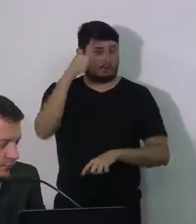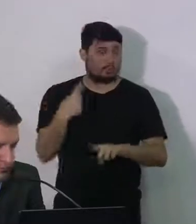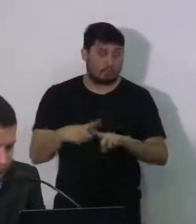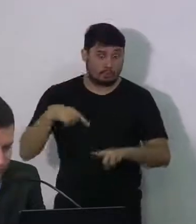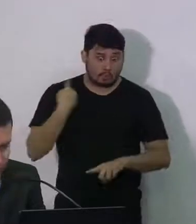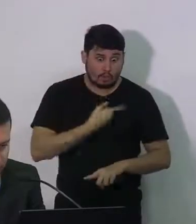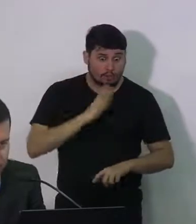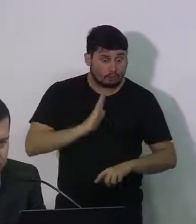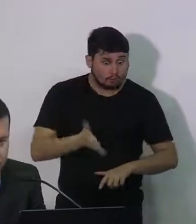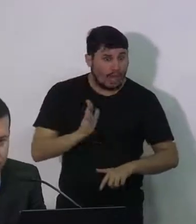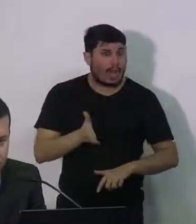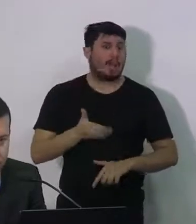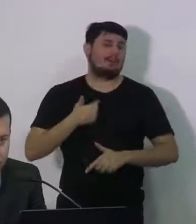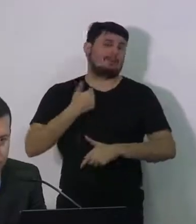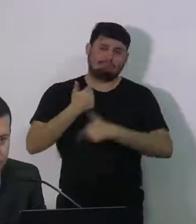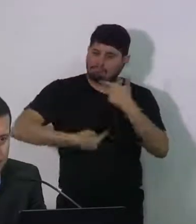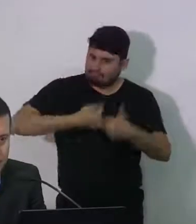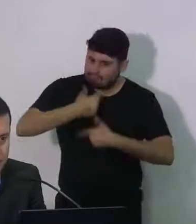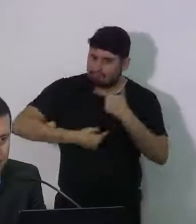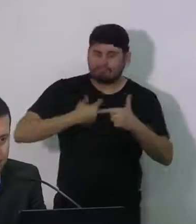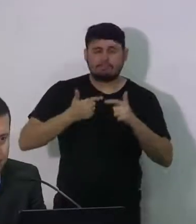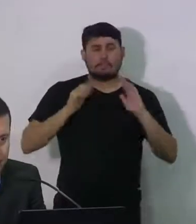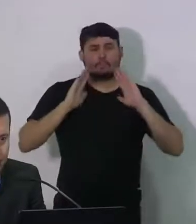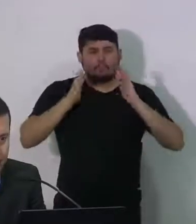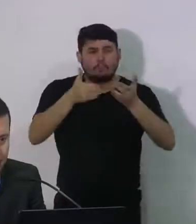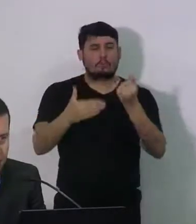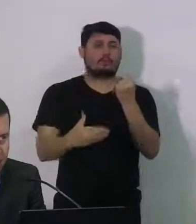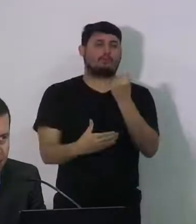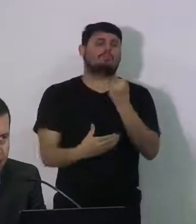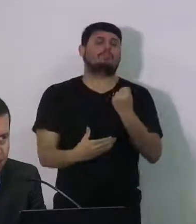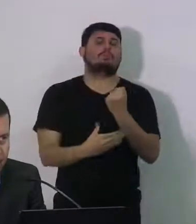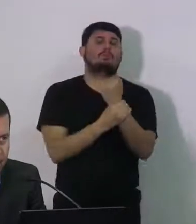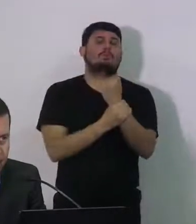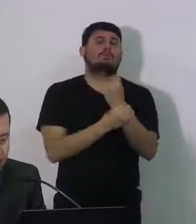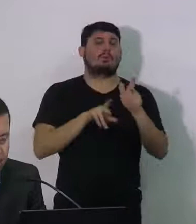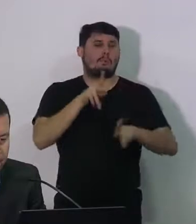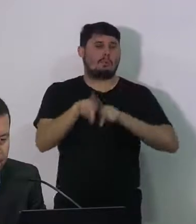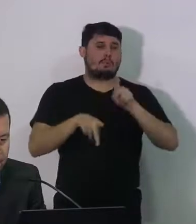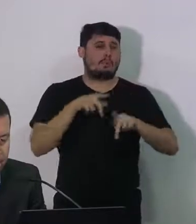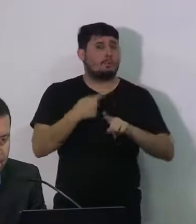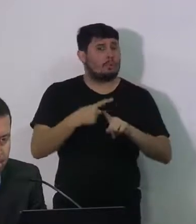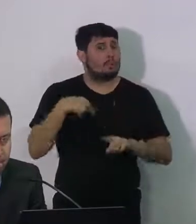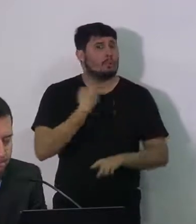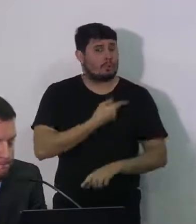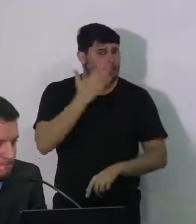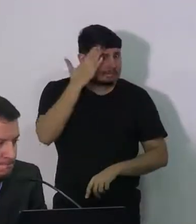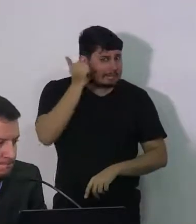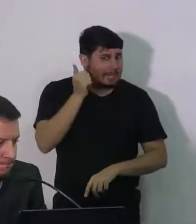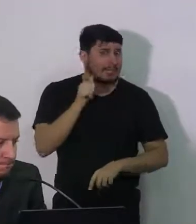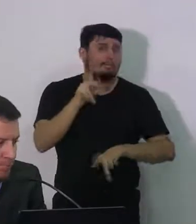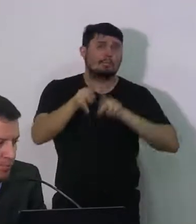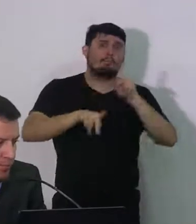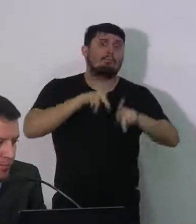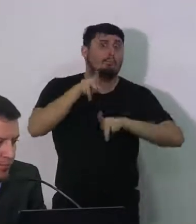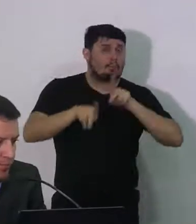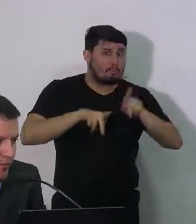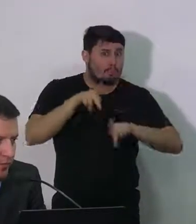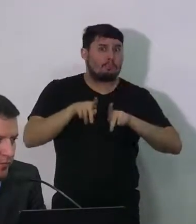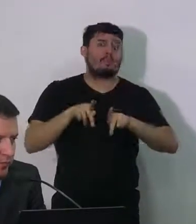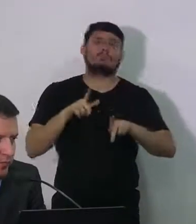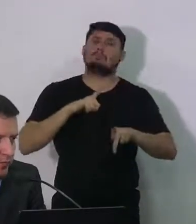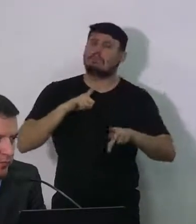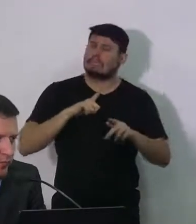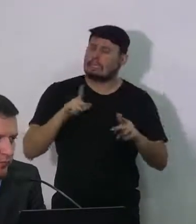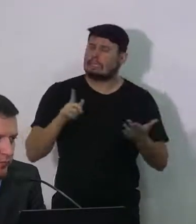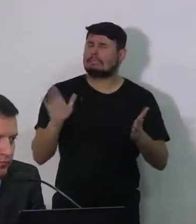para garantir o melhor atendimento para a nossa população sabemos do desafio de empobrecimento do nosso povo com isso estamos fazendo uma grande articulação